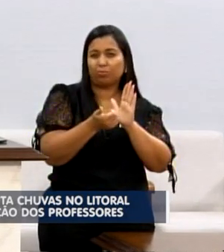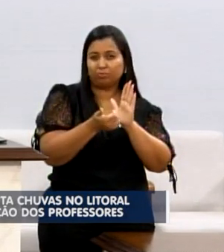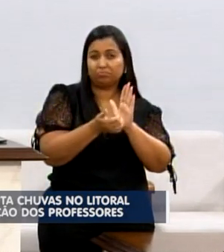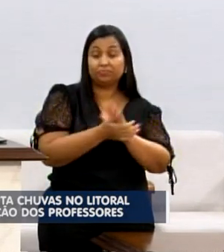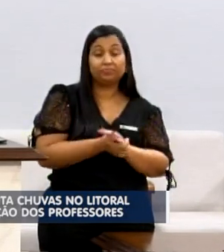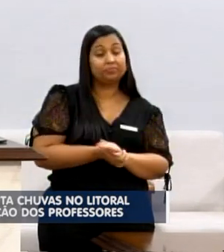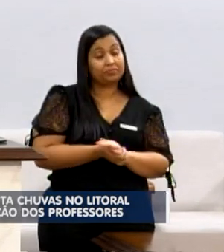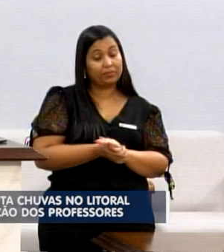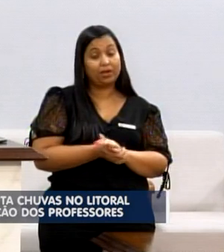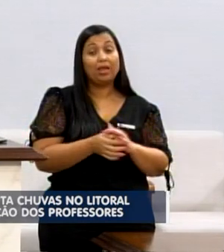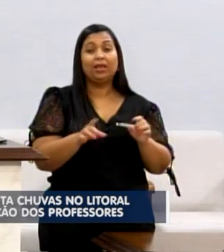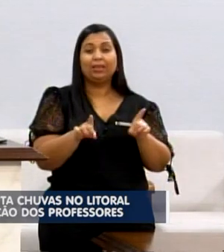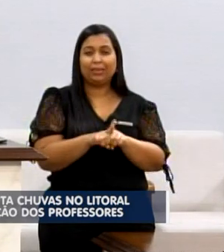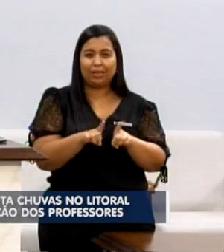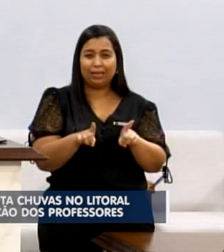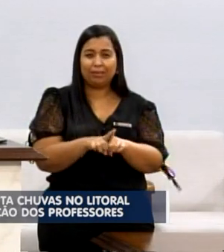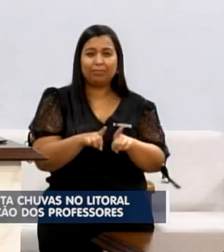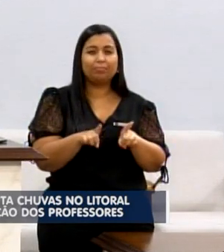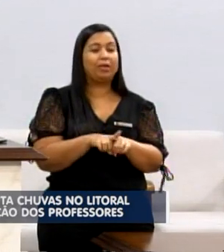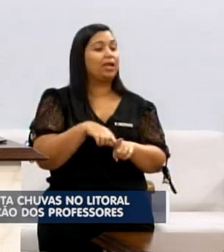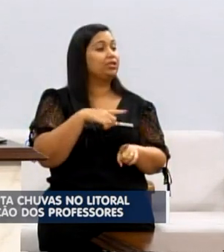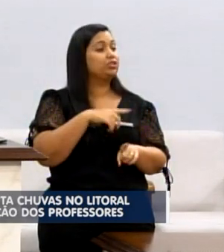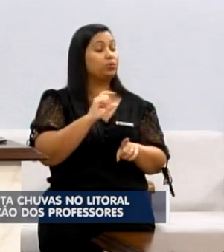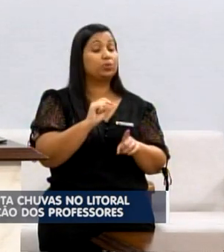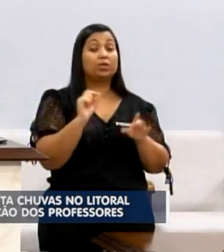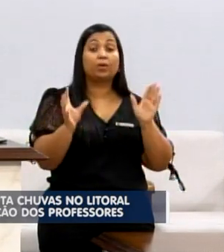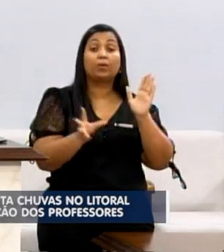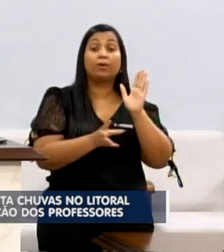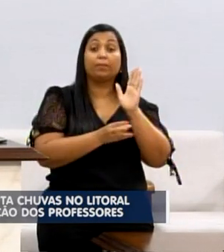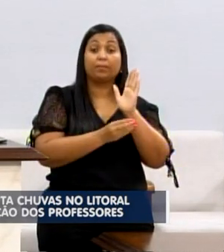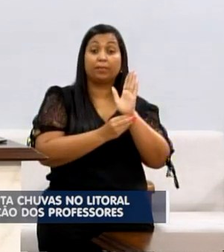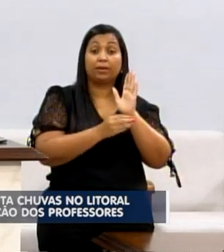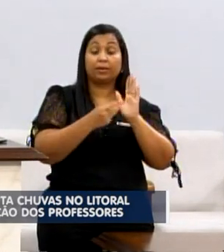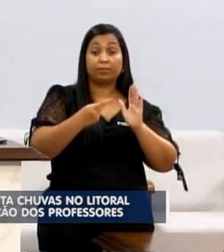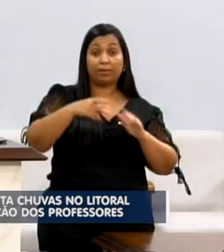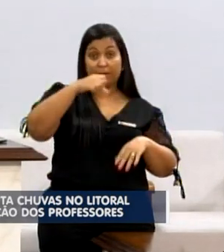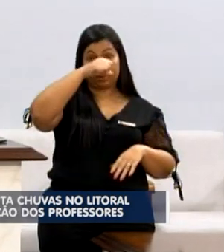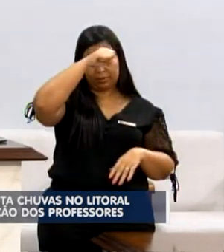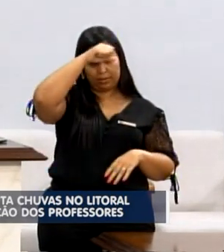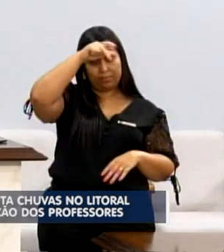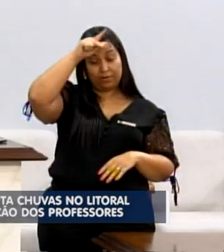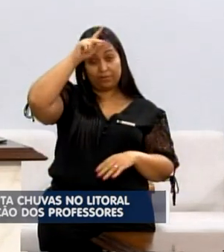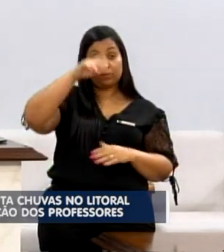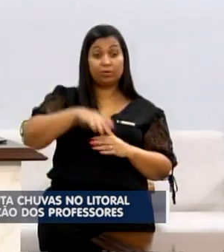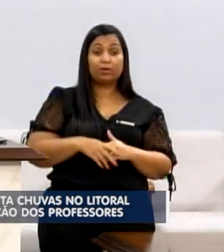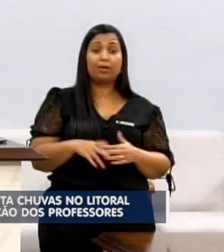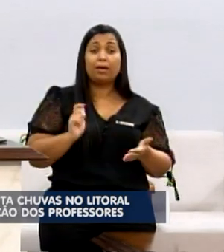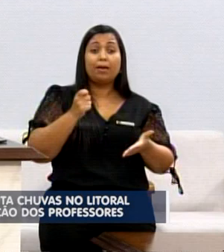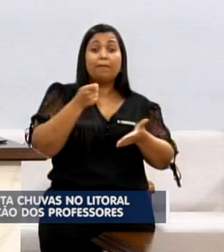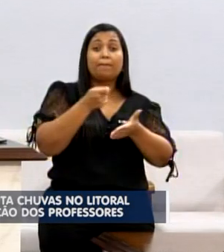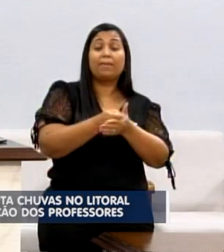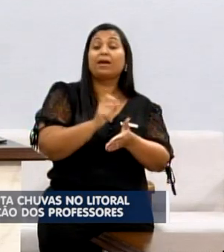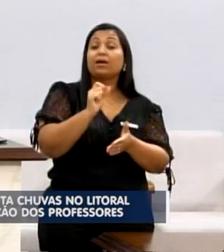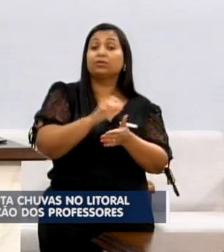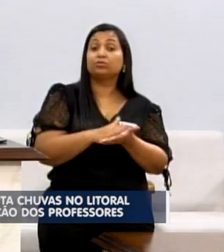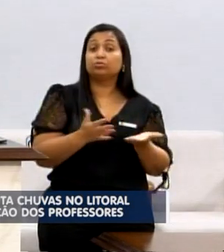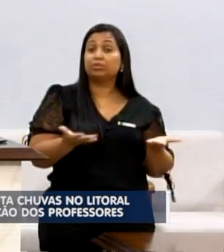E, além disso, também havia uma emenda para que o município pagasse o piso da categoria, algo básico.